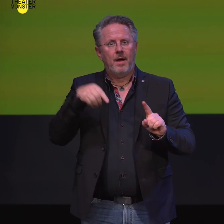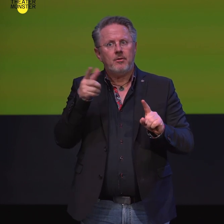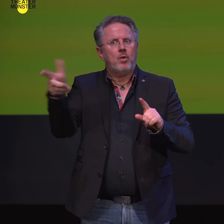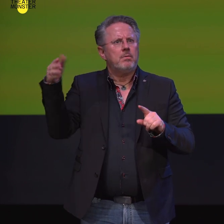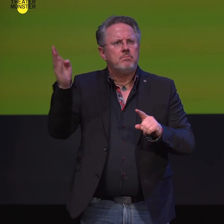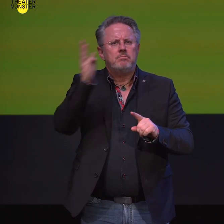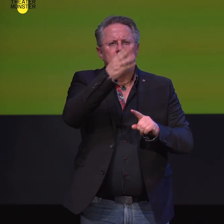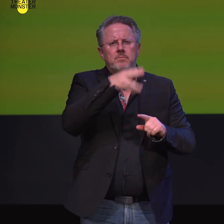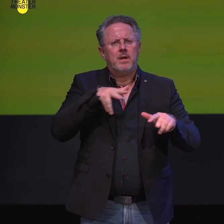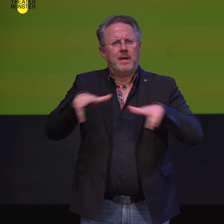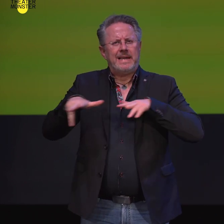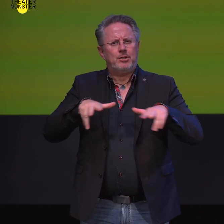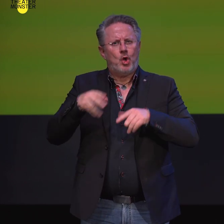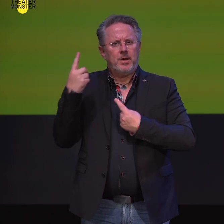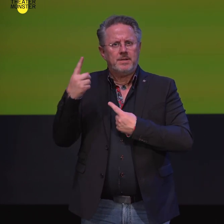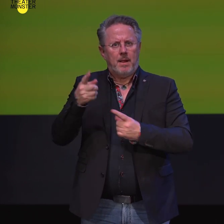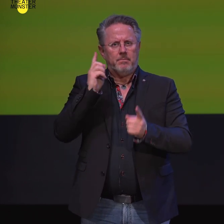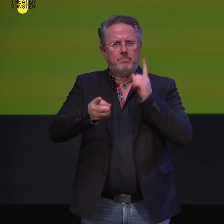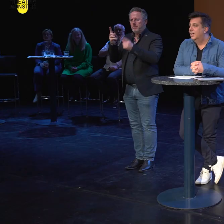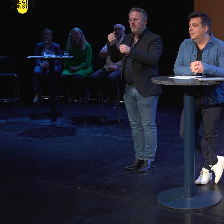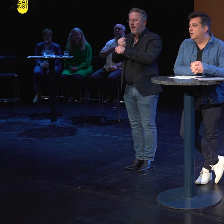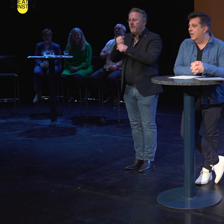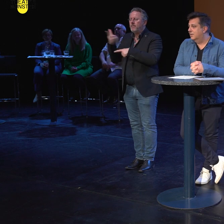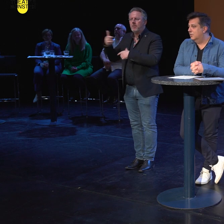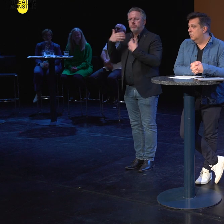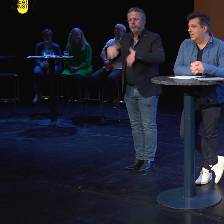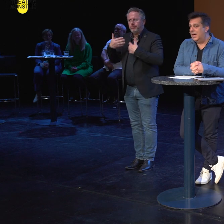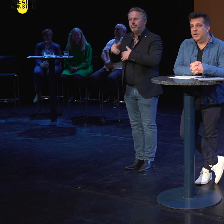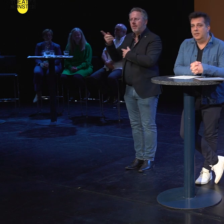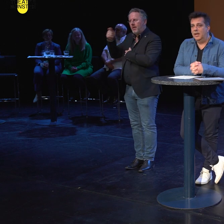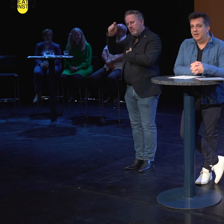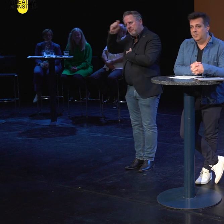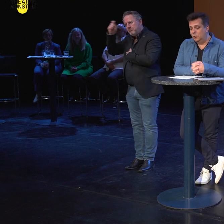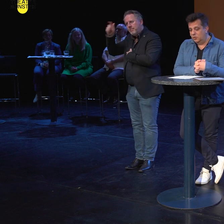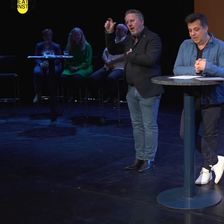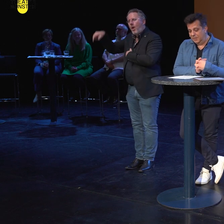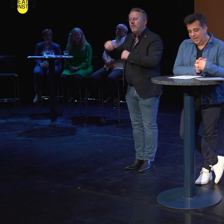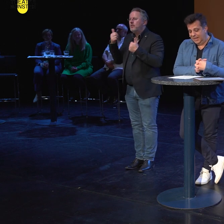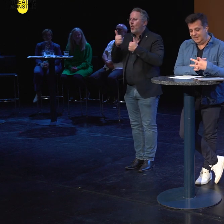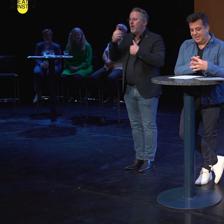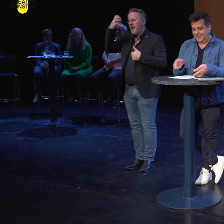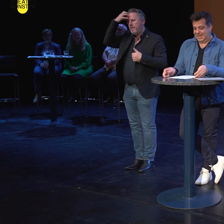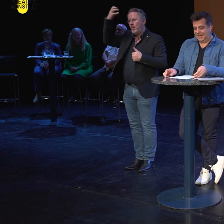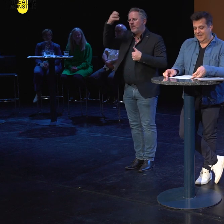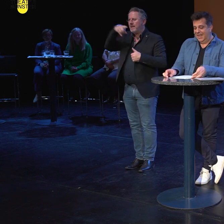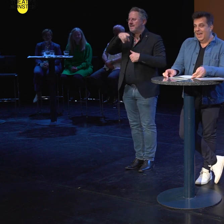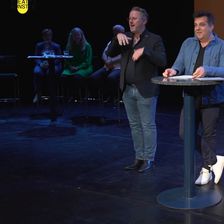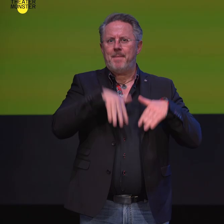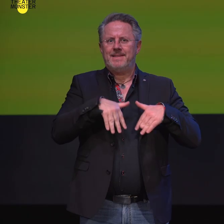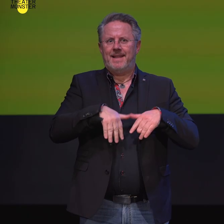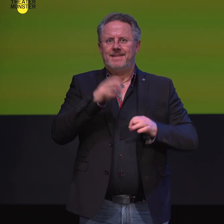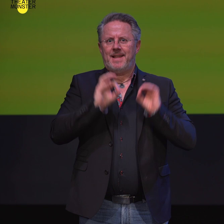und hat sehr große Aufmerksamkeit schon auf ihre Arbeit lenken können, nicht zuletzt durch ihre Arbeiten an Münchner Residenztheater.